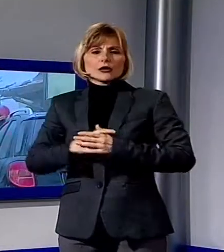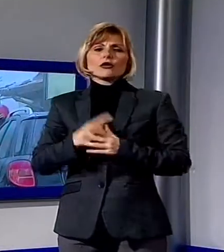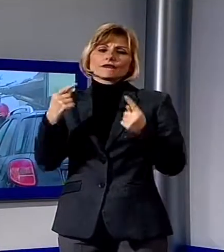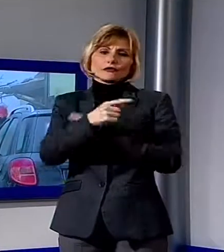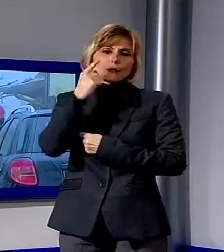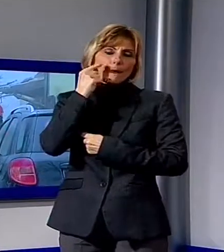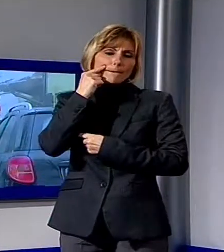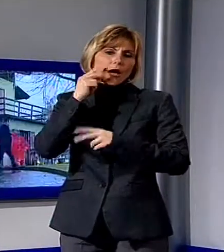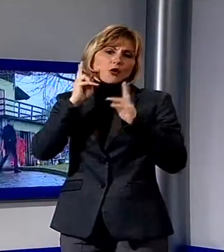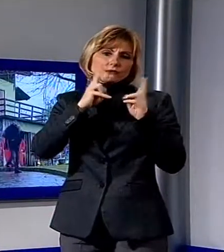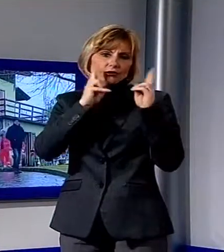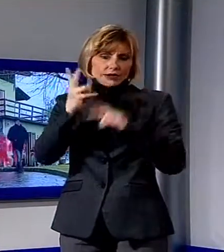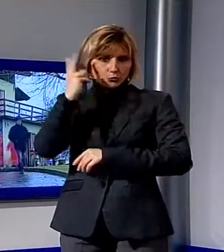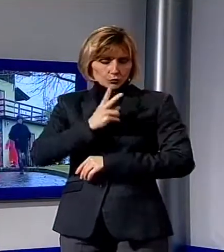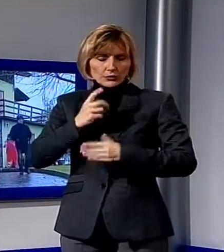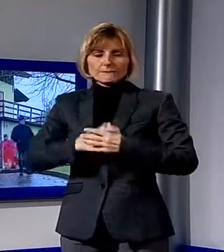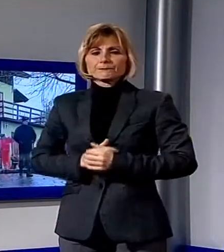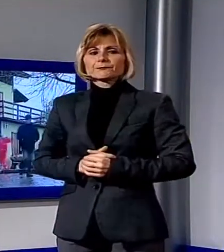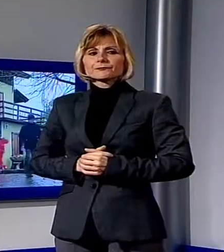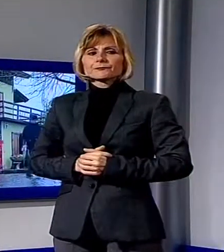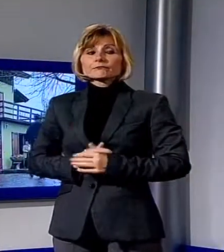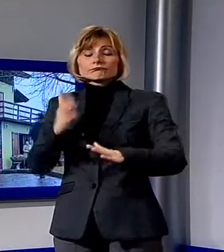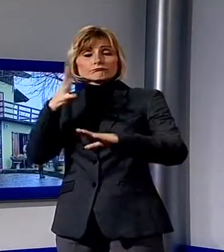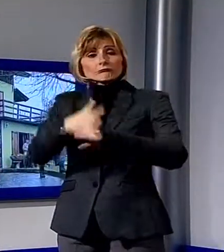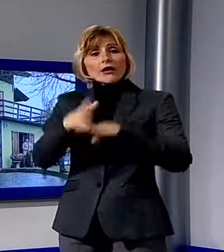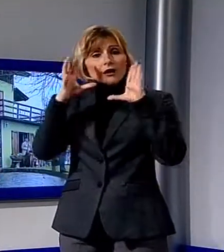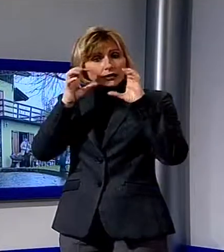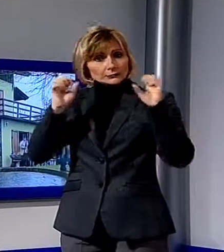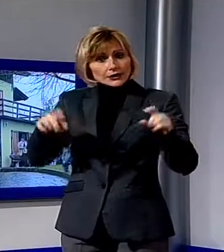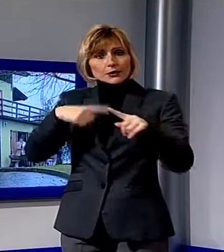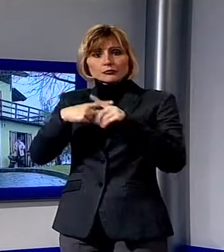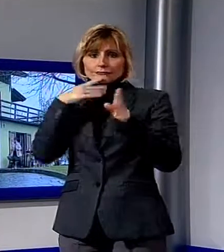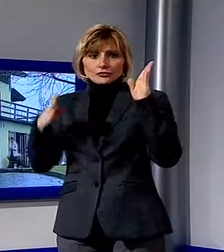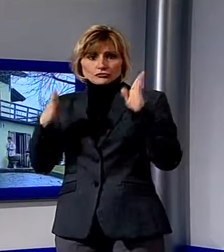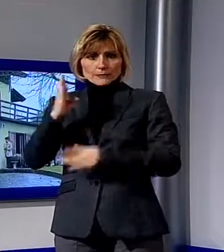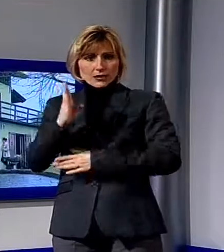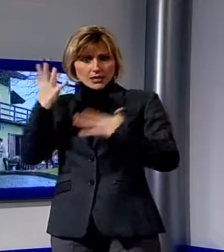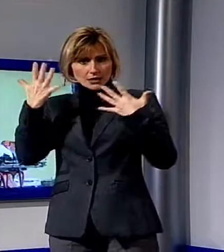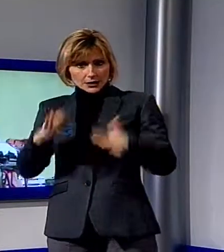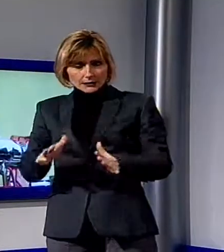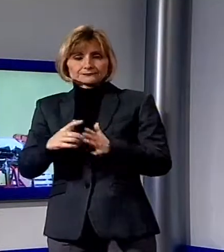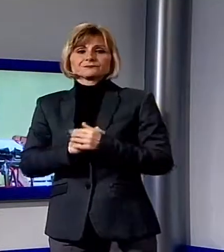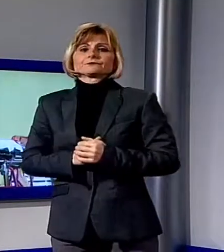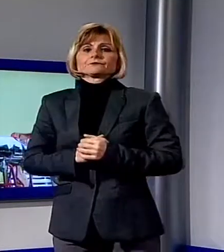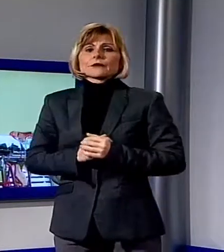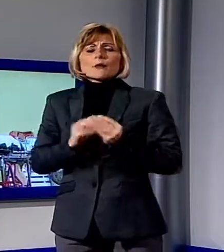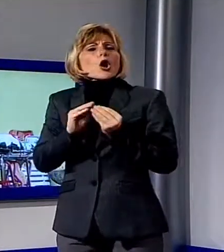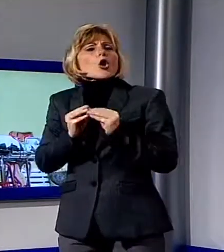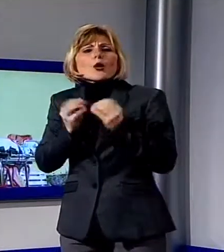vigili del fuoco, sono arrivati anche i carabinieri e la polizia municipale di Barga. Ancora da accertare l'esatta dinamica di quanto accaduto,